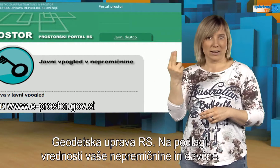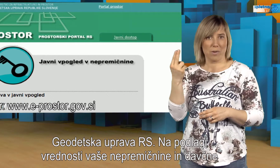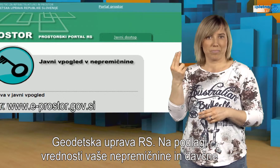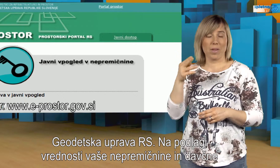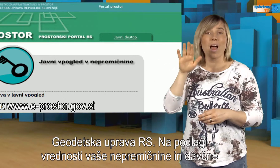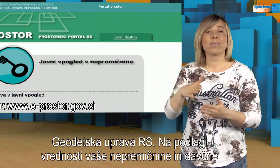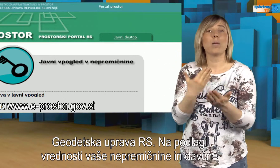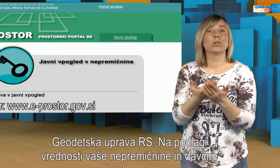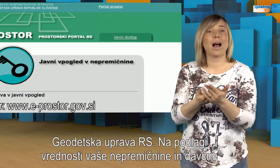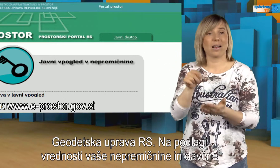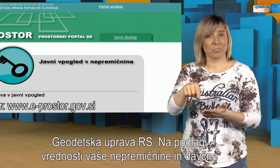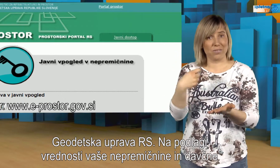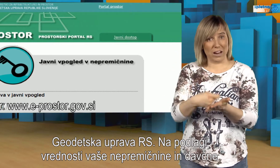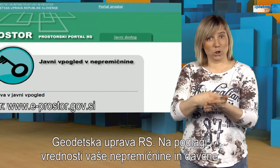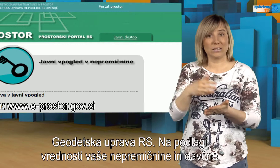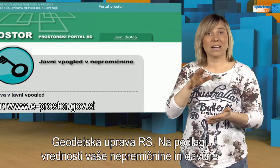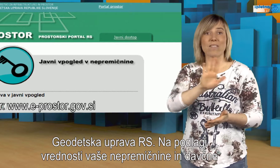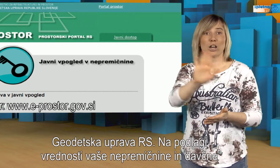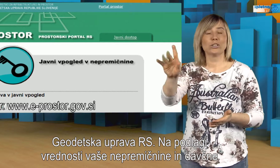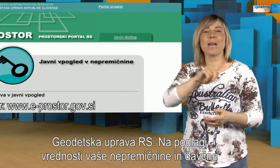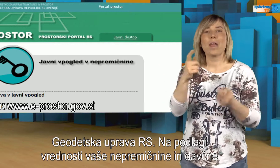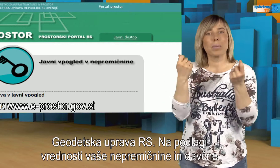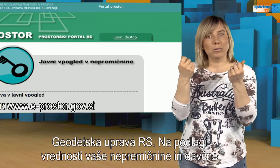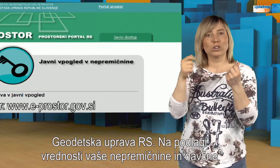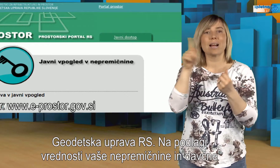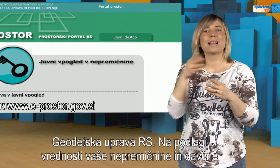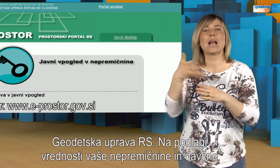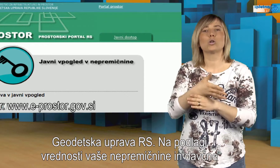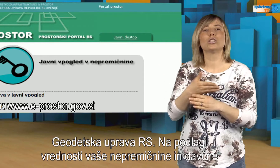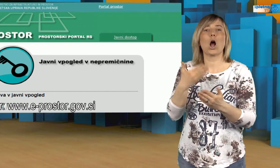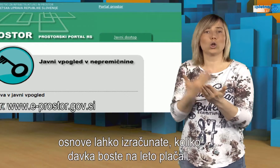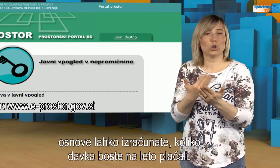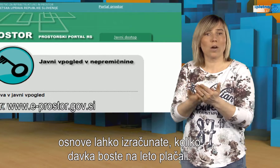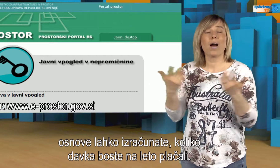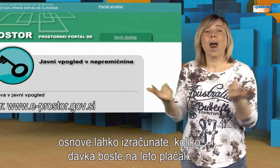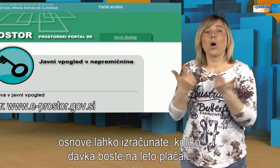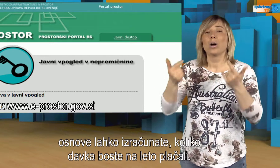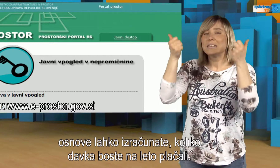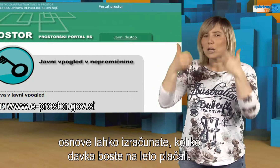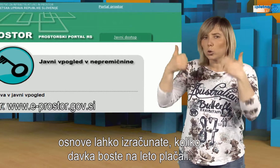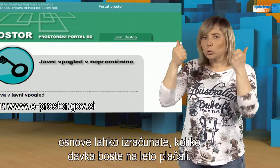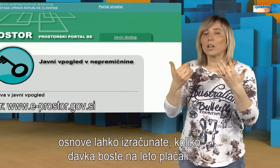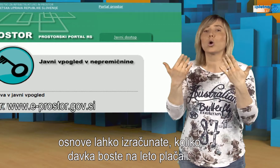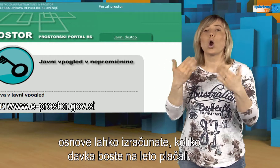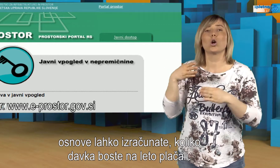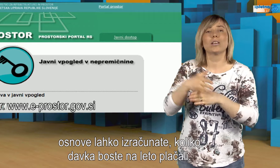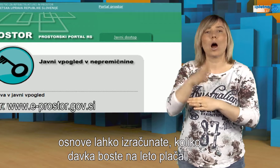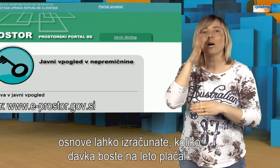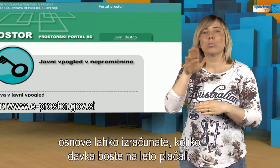Na podlagi vrednosti vaše neprimičnine in davčne osnove lahko izračunate, koliko davka boste na leto plačali.